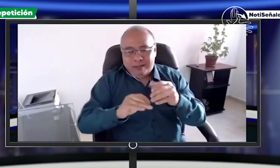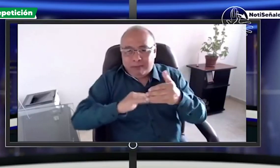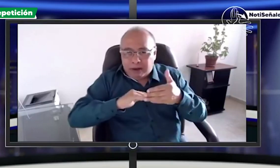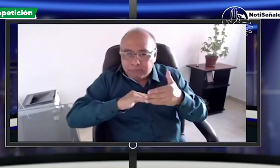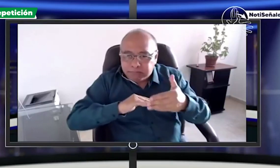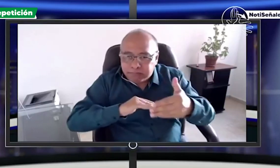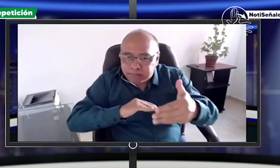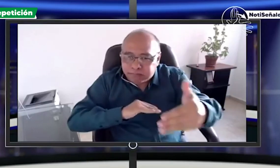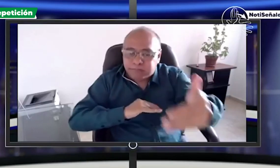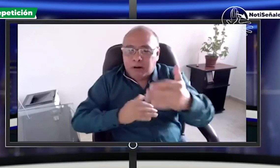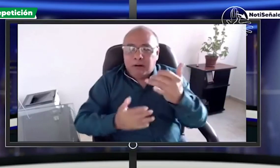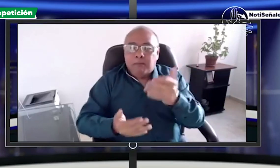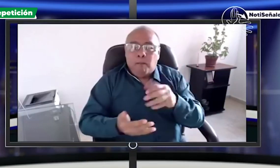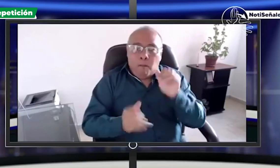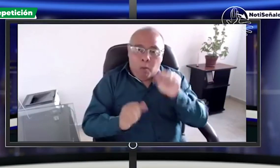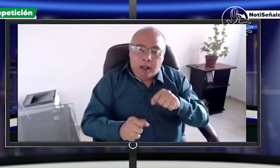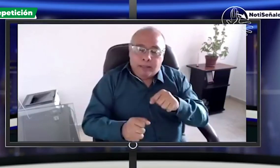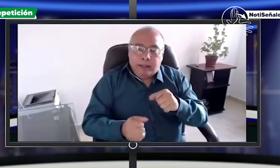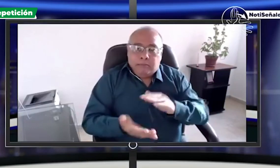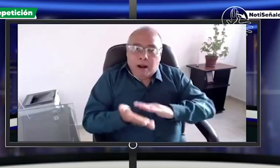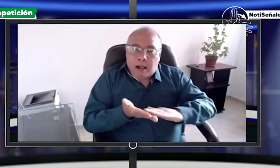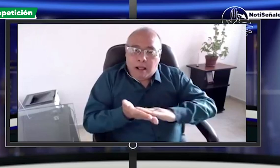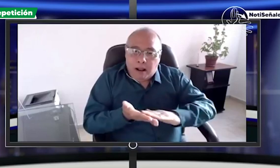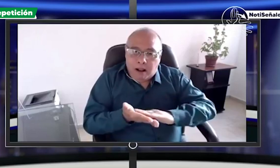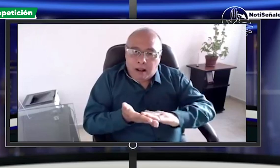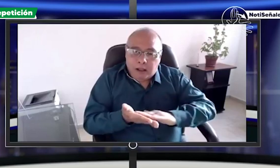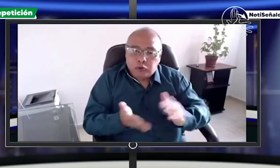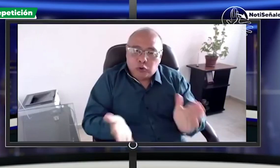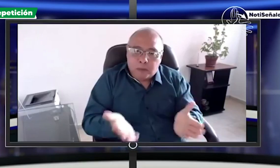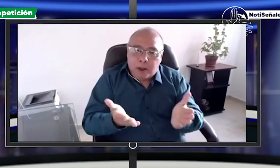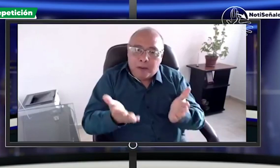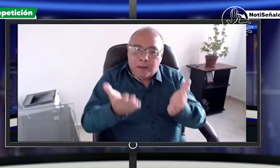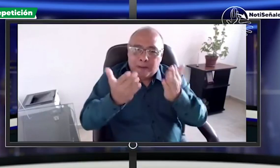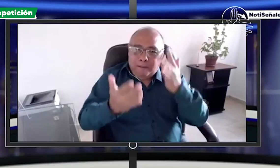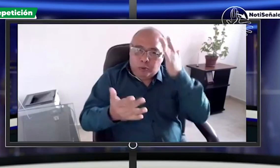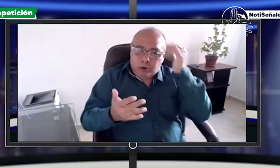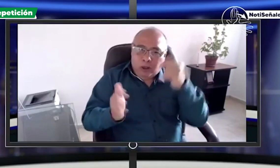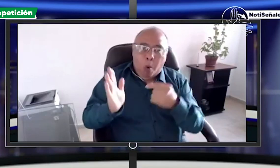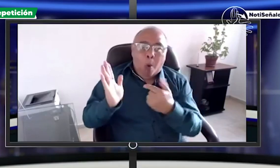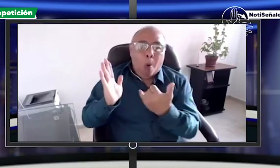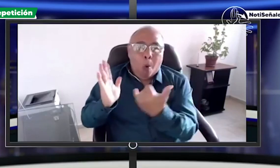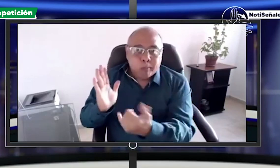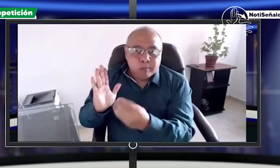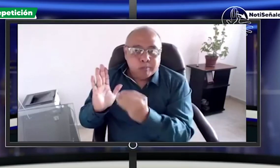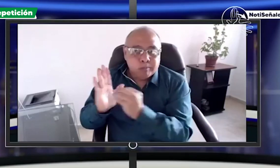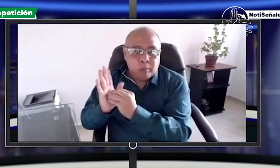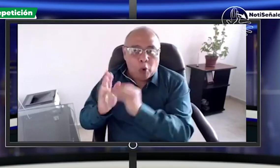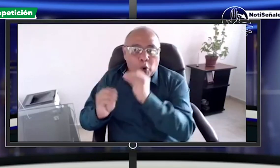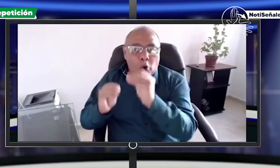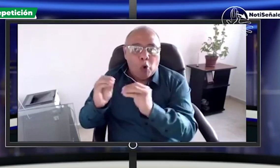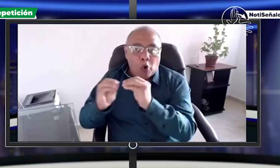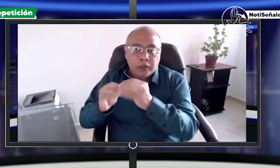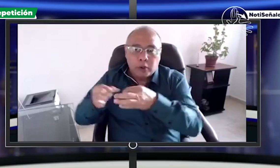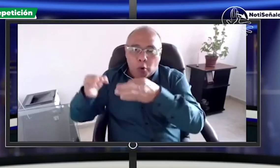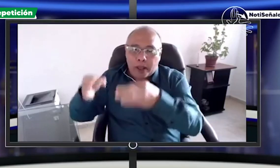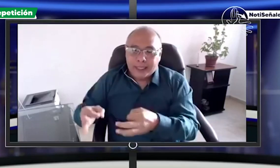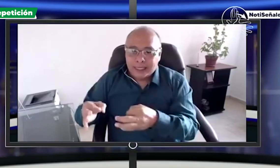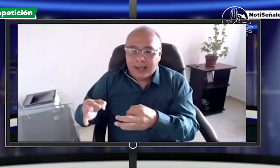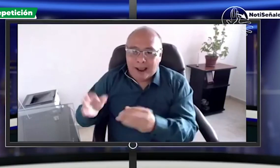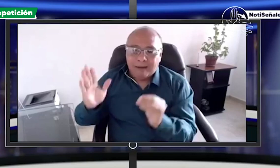dan esta clase de situaciones son las que nosotros tenemos que aclarar para que de esta manera el servicio de interpretación